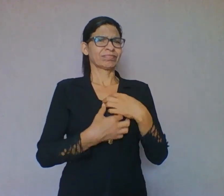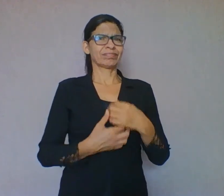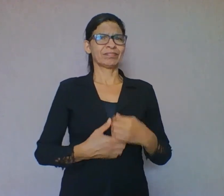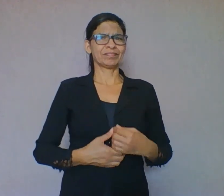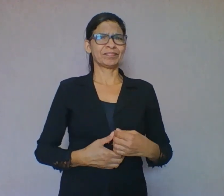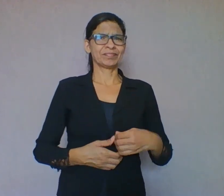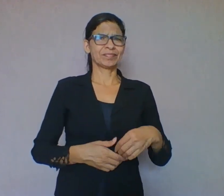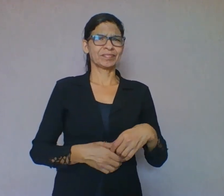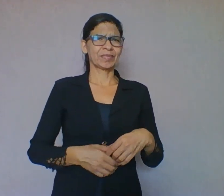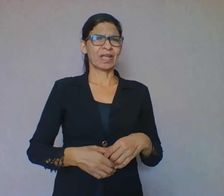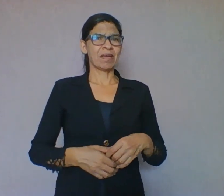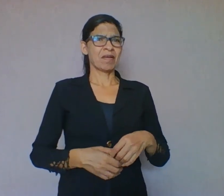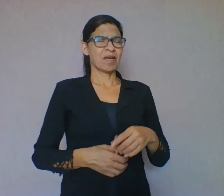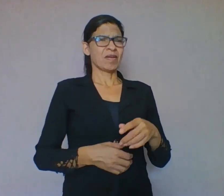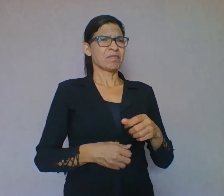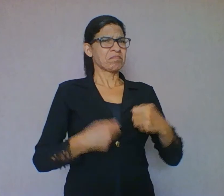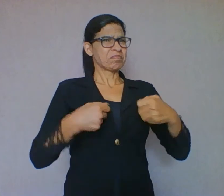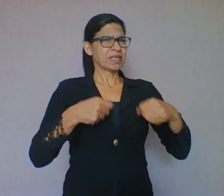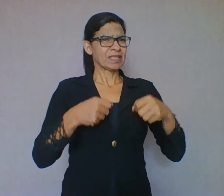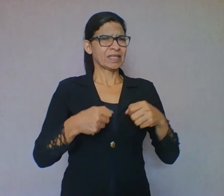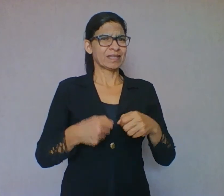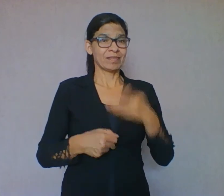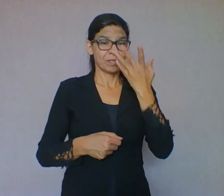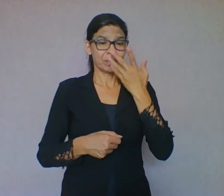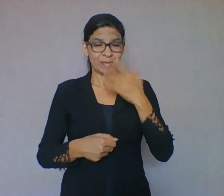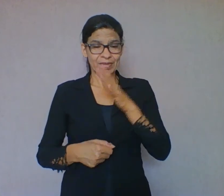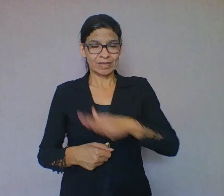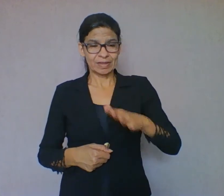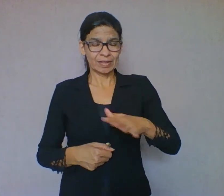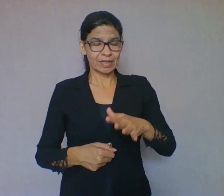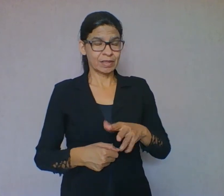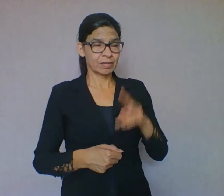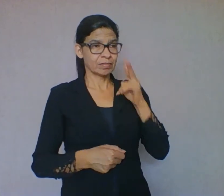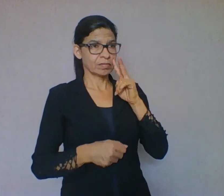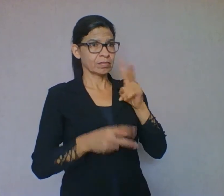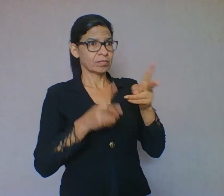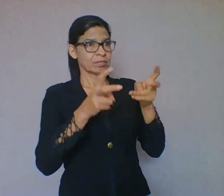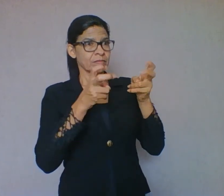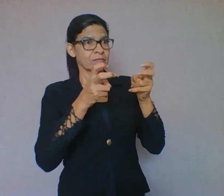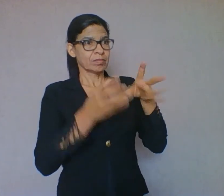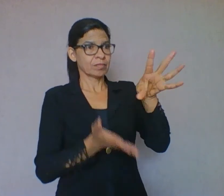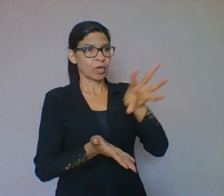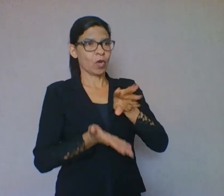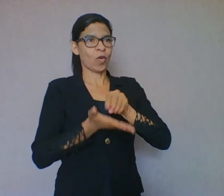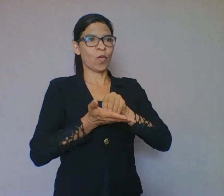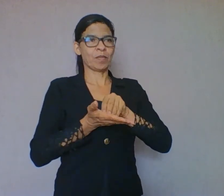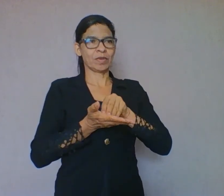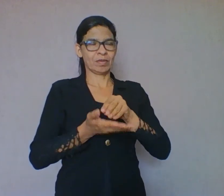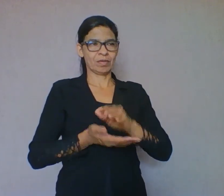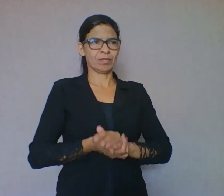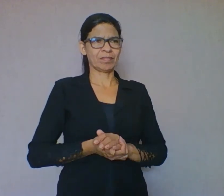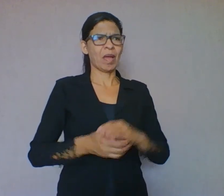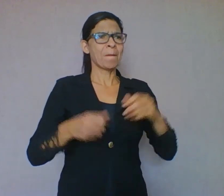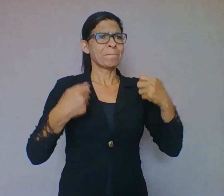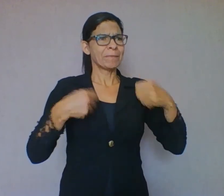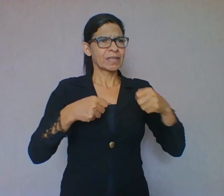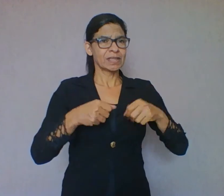e não fazer. Segundo, leia e conte histórias desde que ele for bebê. As mães já sabem, a gente